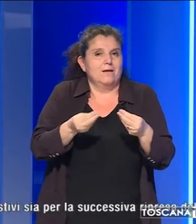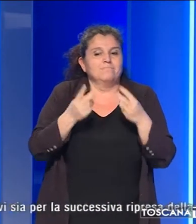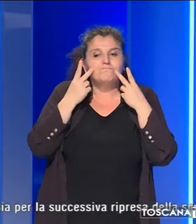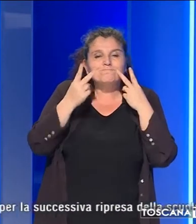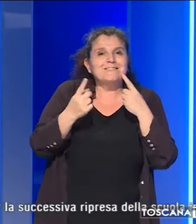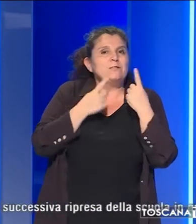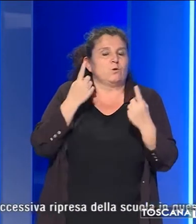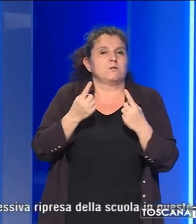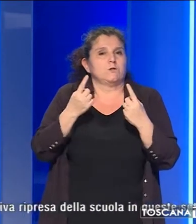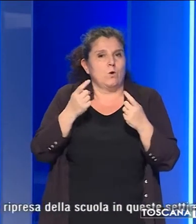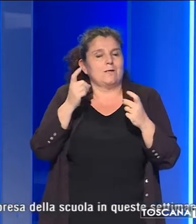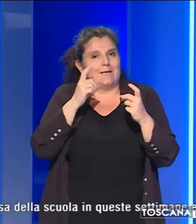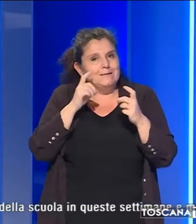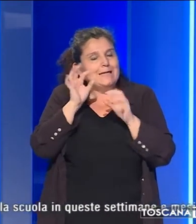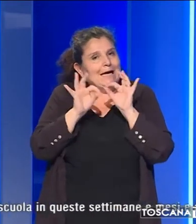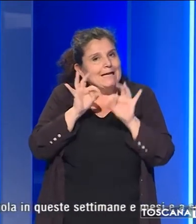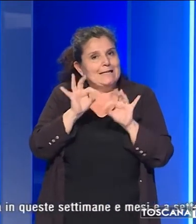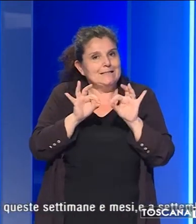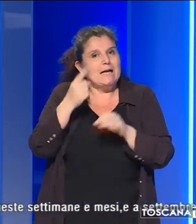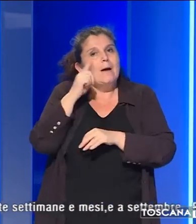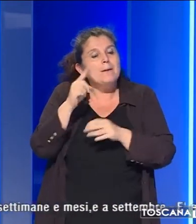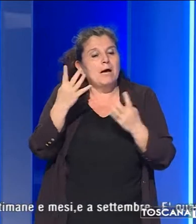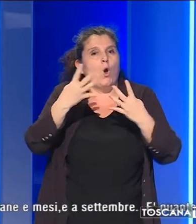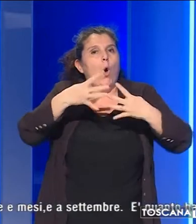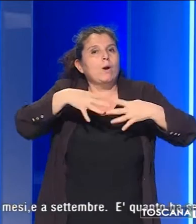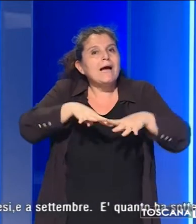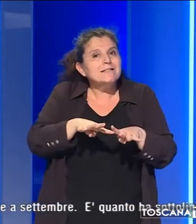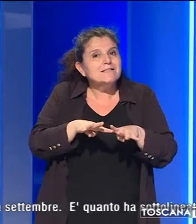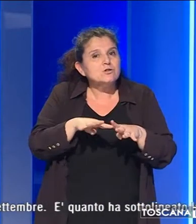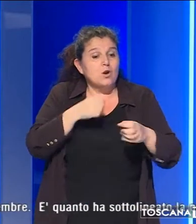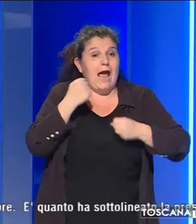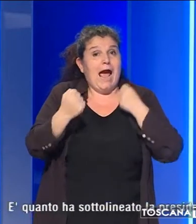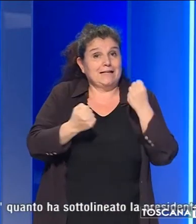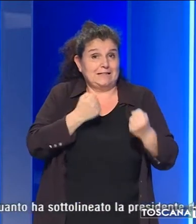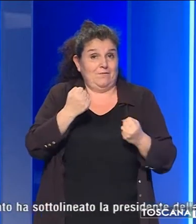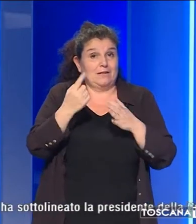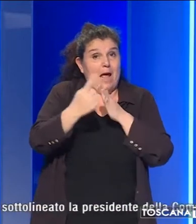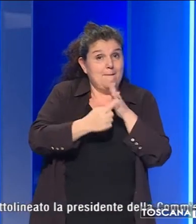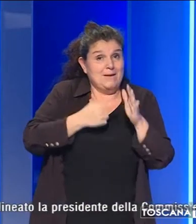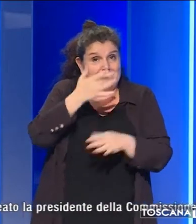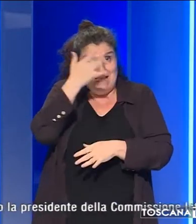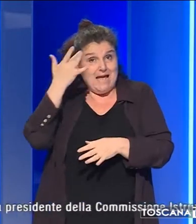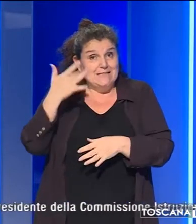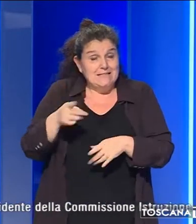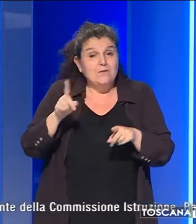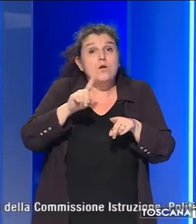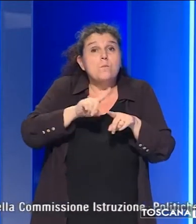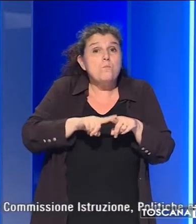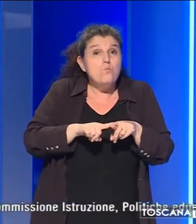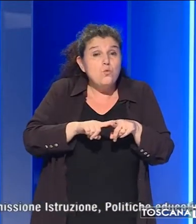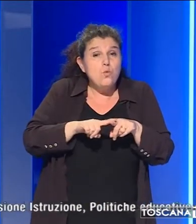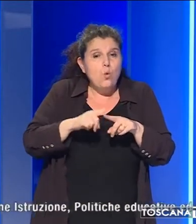complesso sia per quanto riguarda l'organizzazione delle attività nei prossimi mesi estivi sia per la